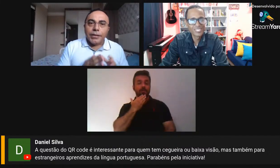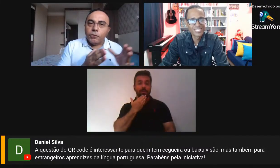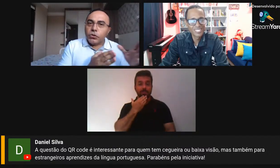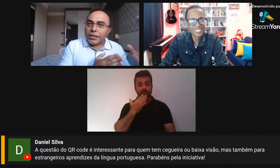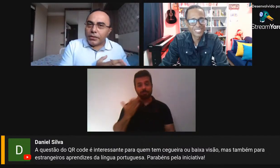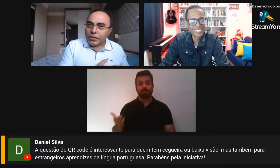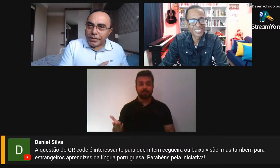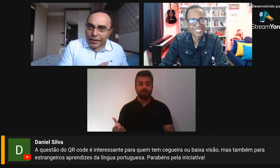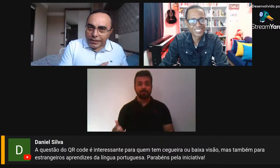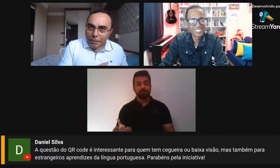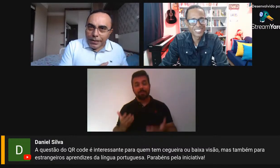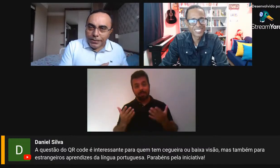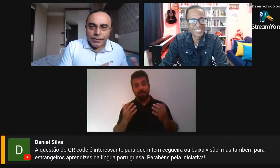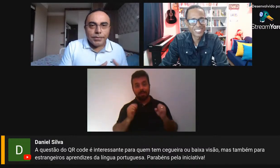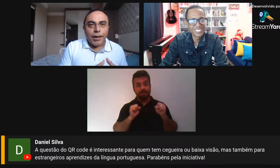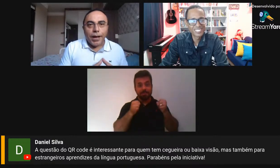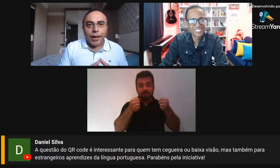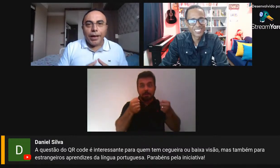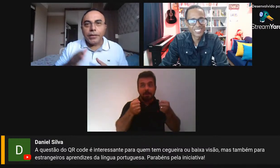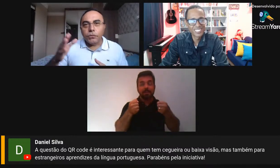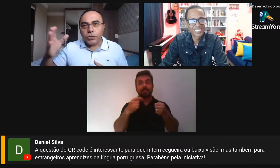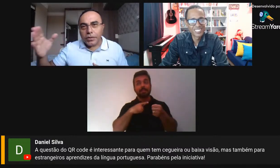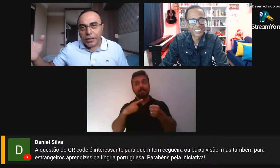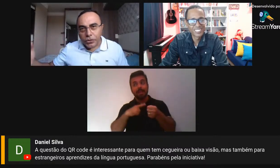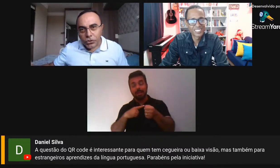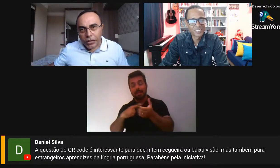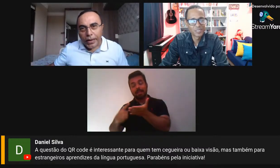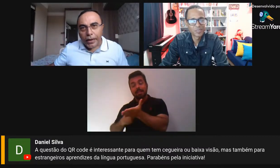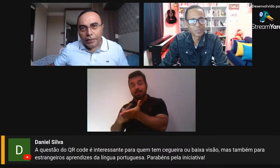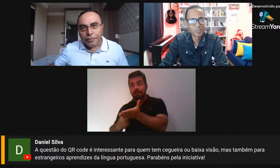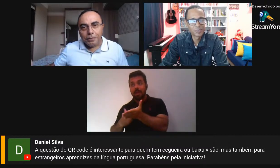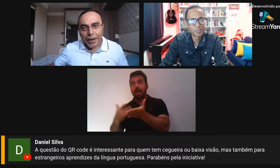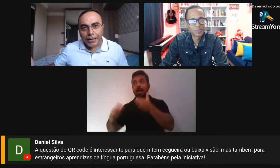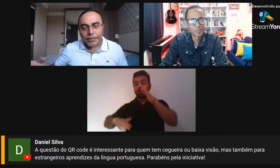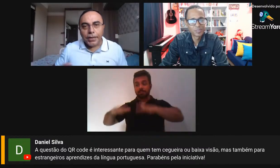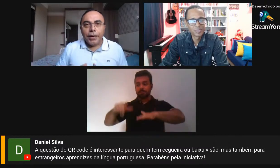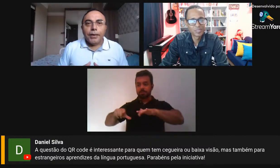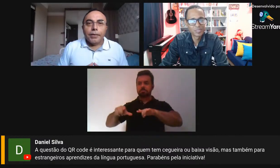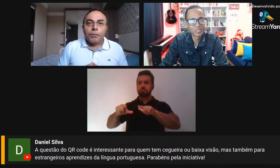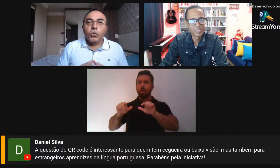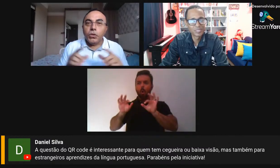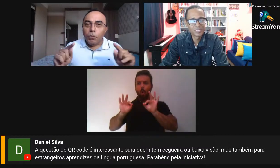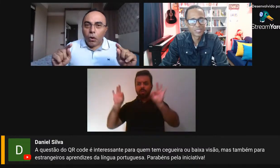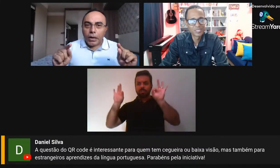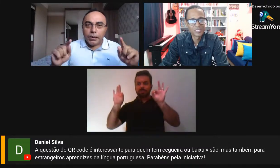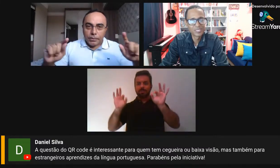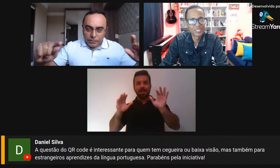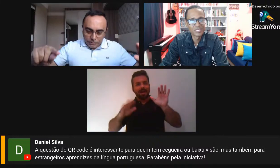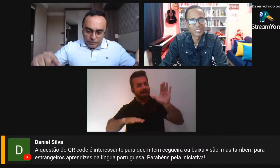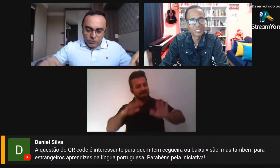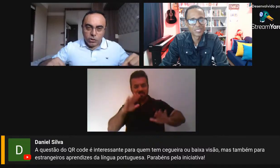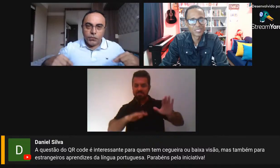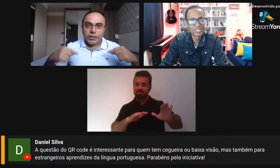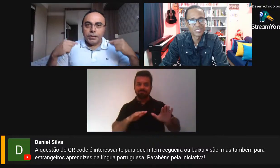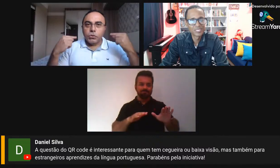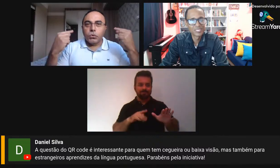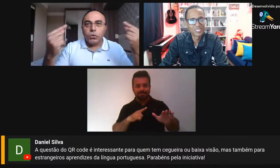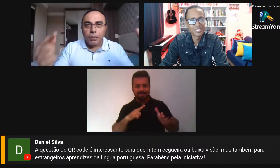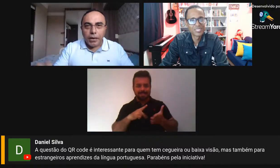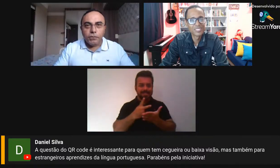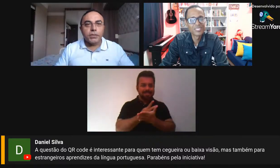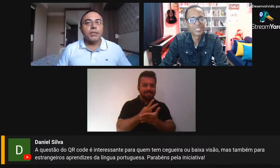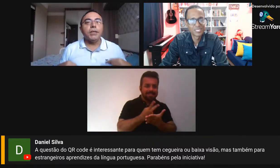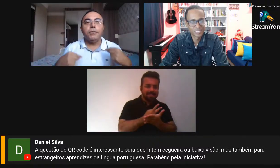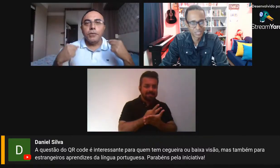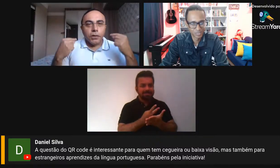Há livros em que a gente acerta mais, há livros em que a gente erra mais. Muito embora nós façamos